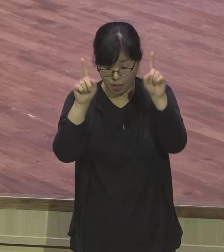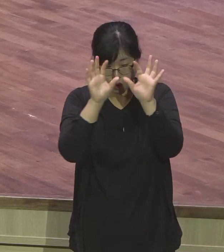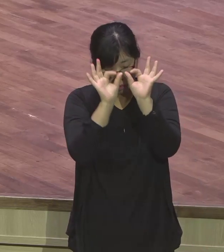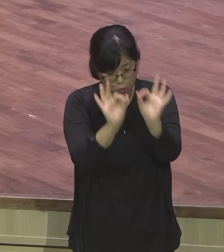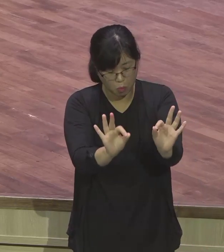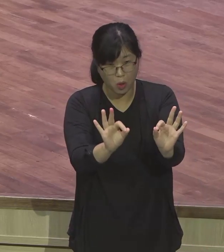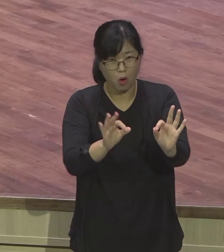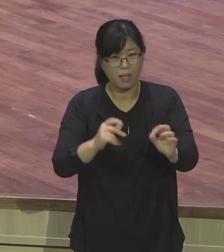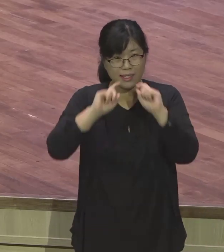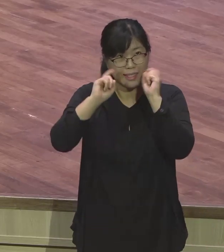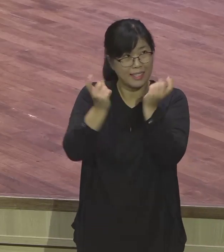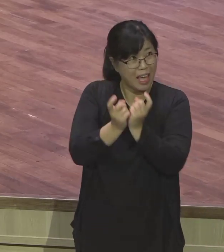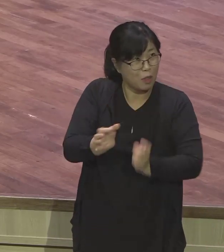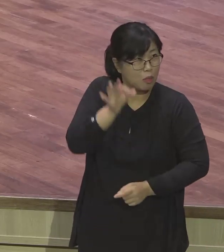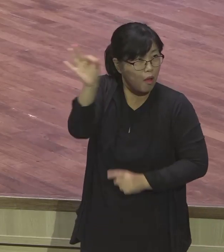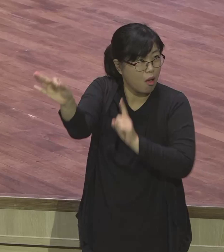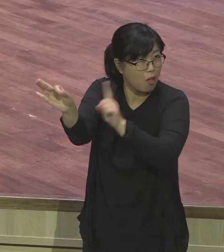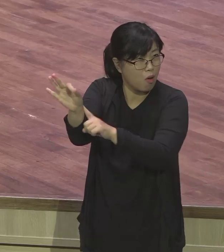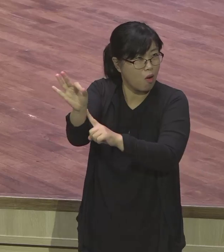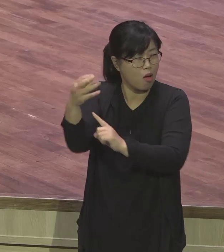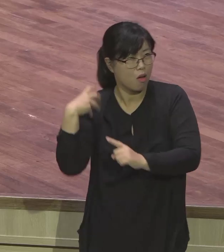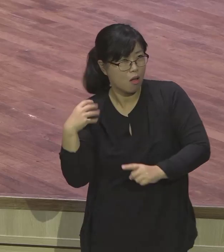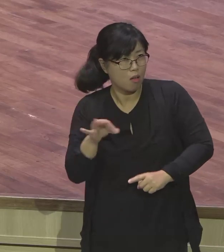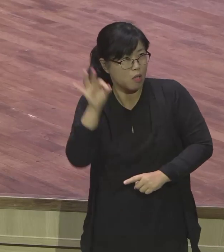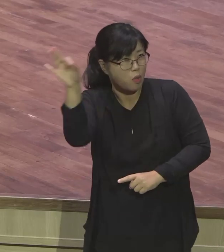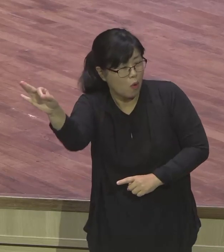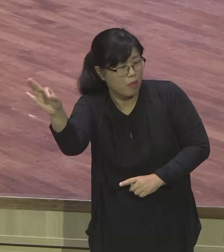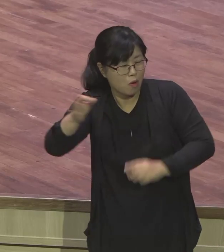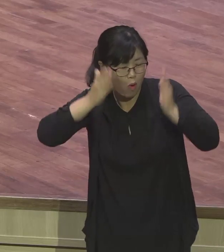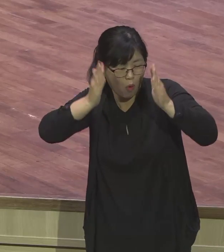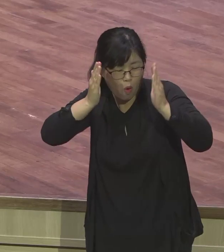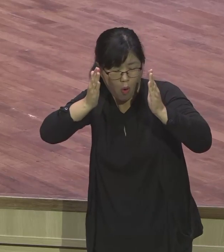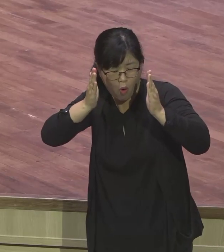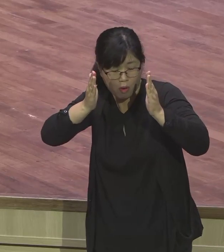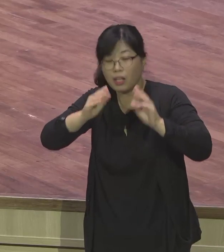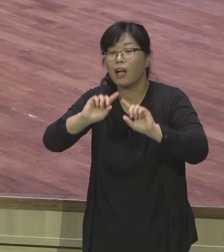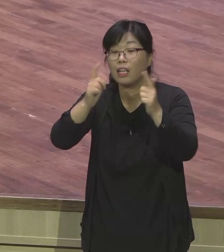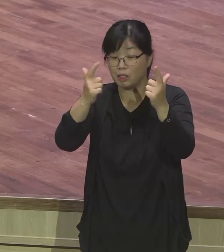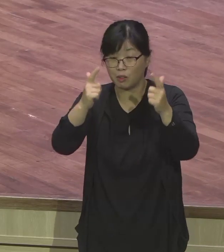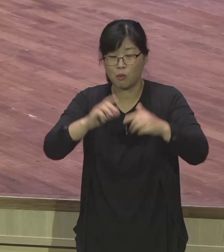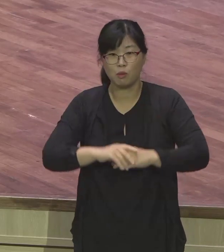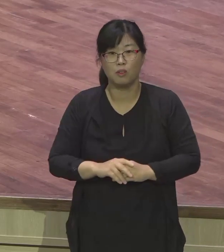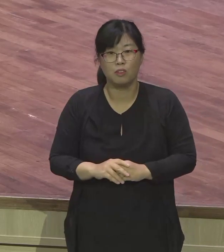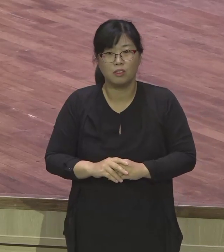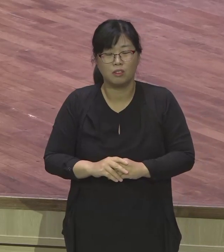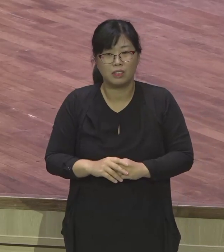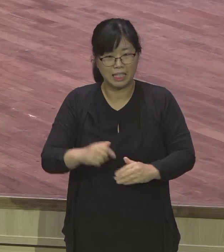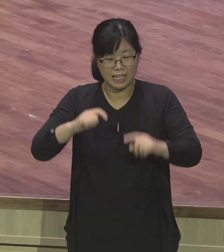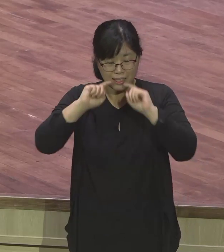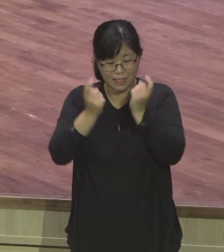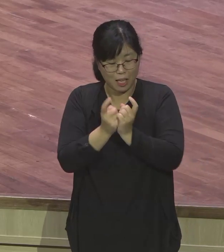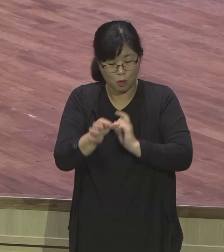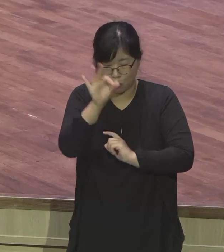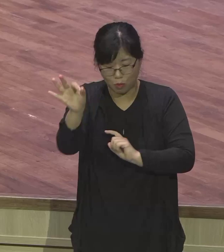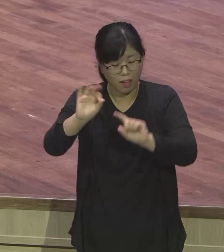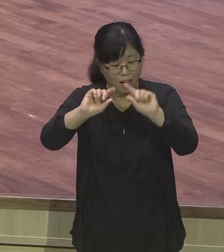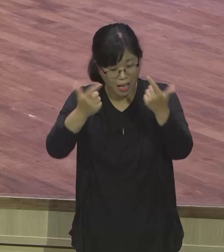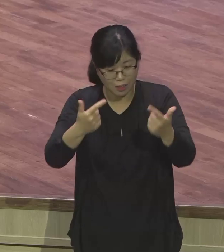우리나라처럼 바보등신같이, 자식들은 이래가지고, 막 자기 취급하고 싸우고, 법적 소비, 이렇게 안 합니다. 전부 다 학교나